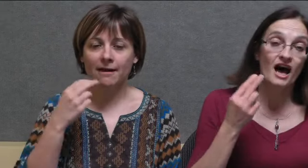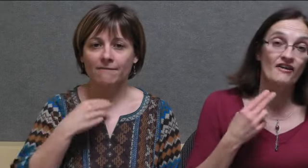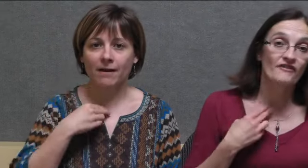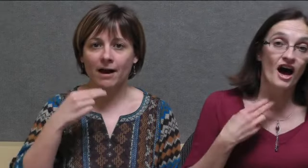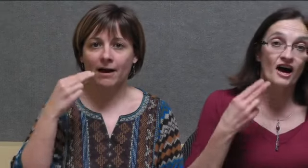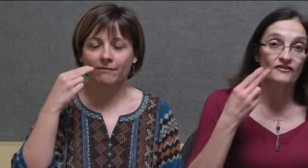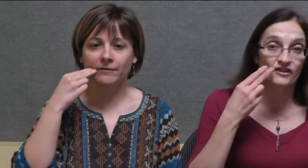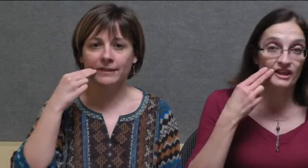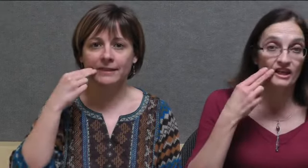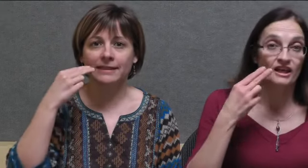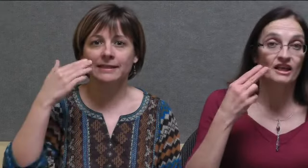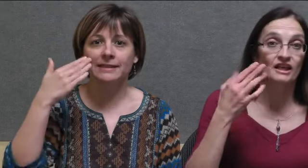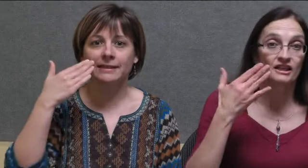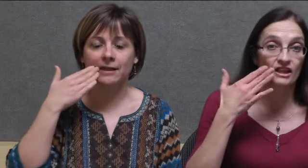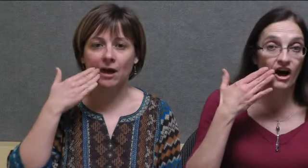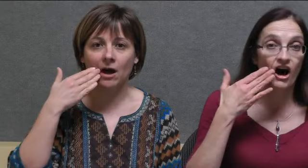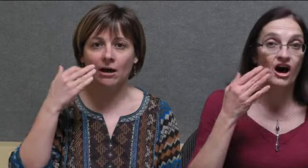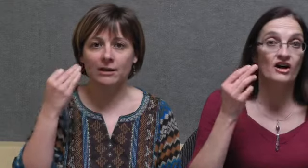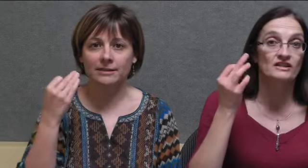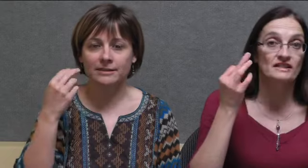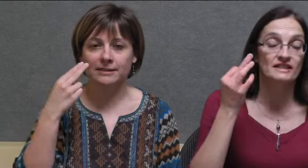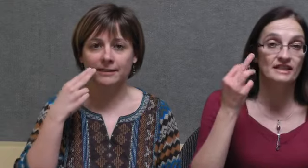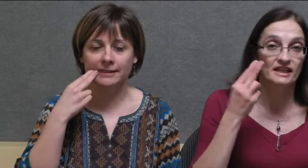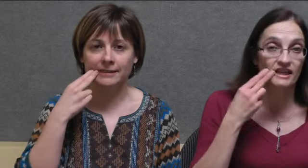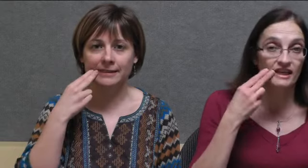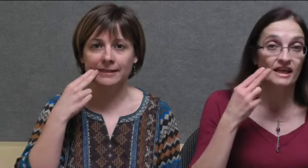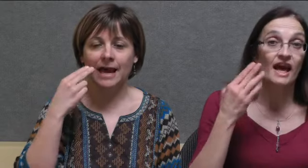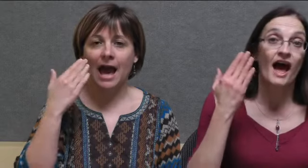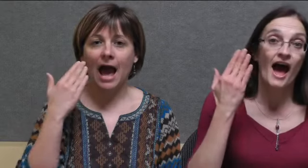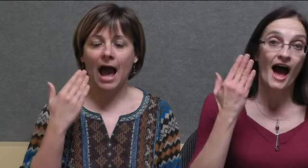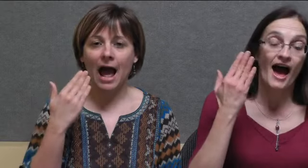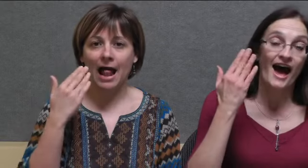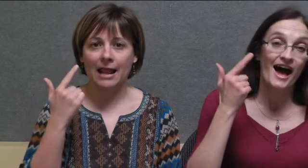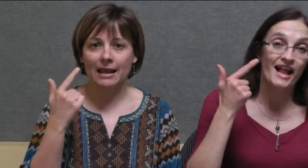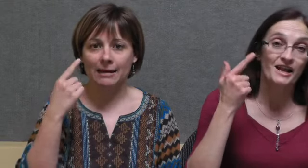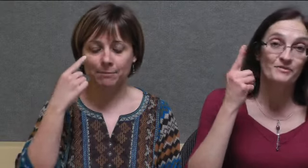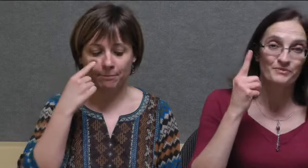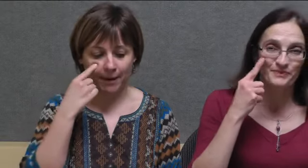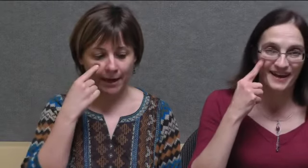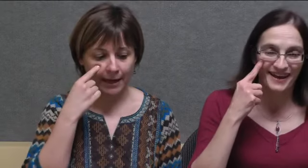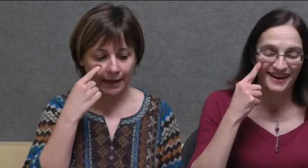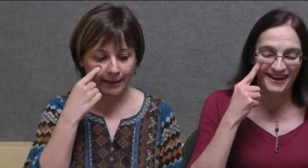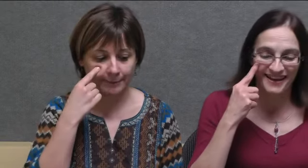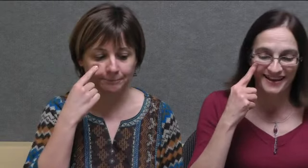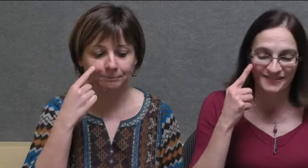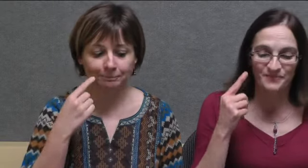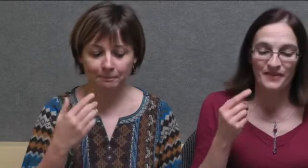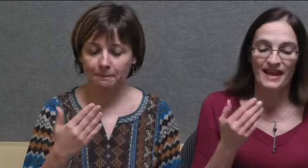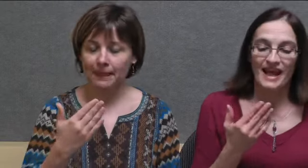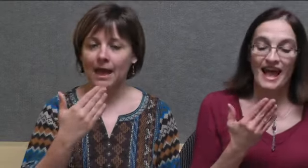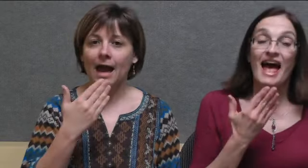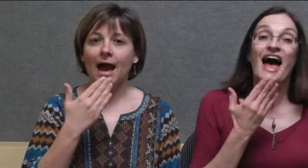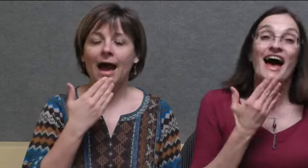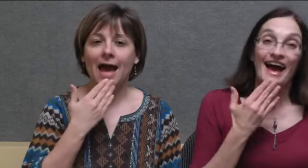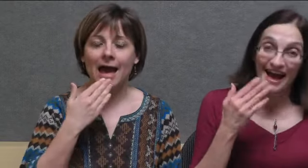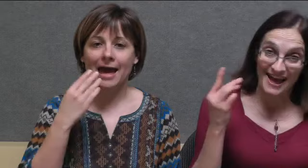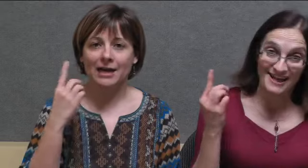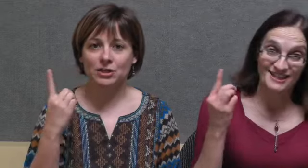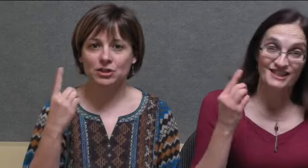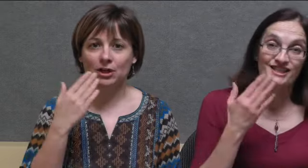va vite, en ski alpin. Ai-je,